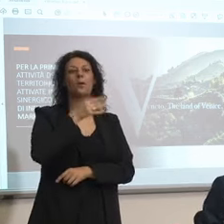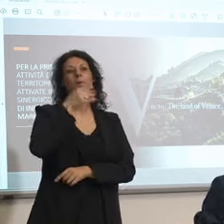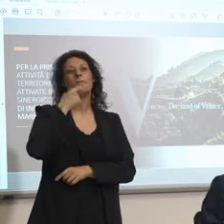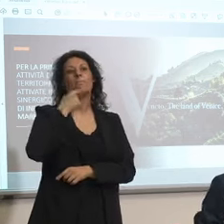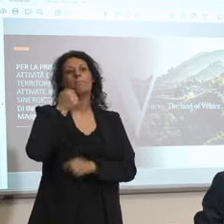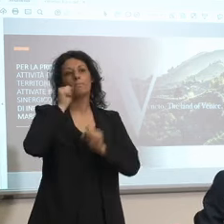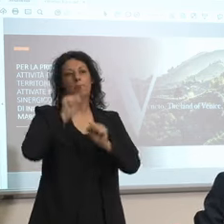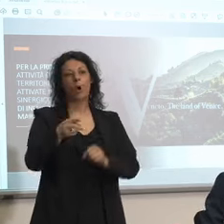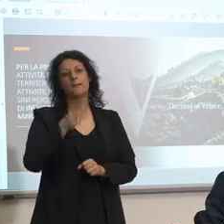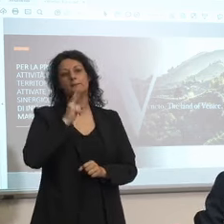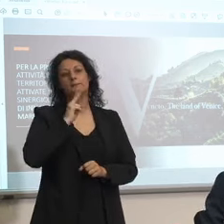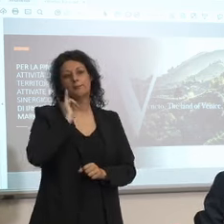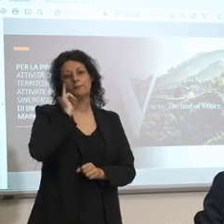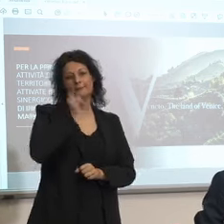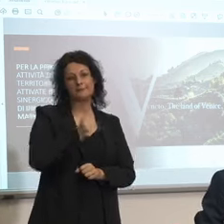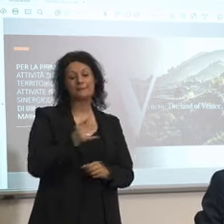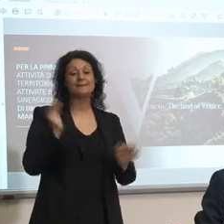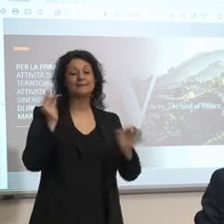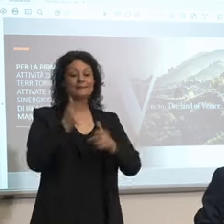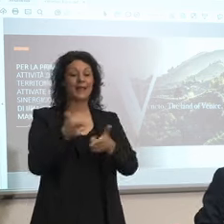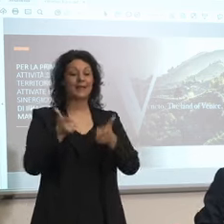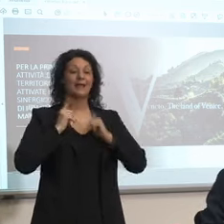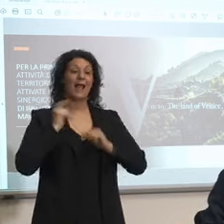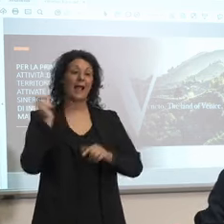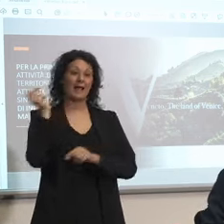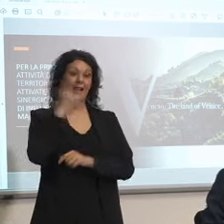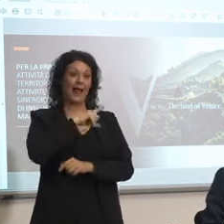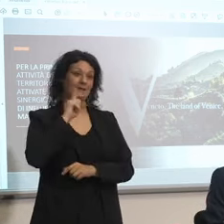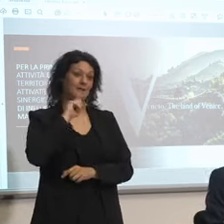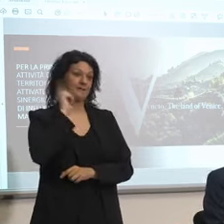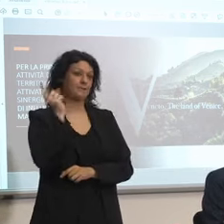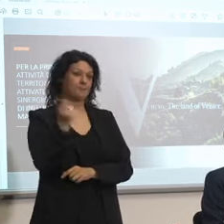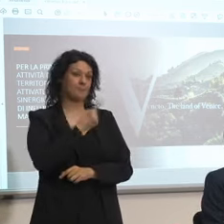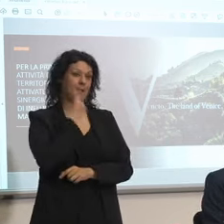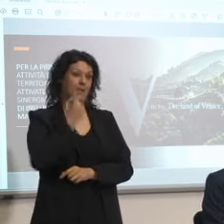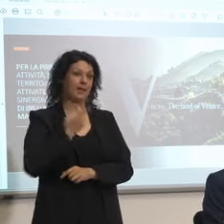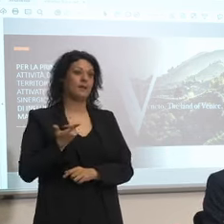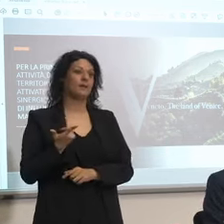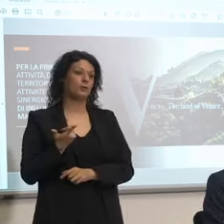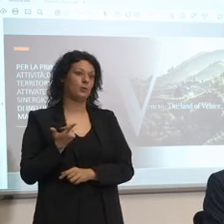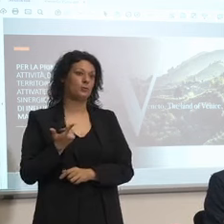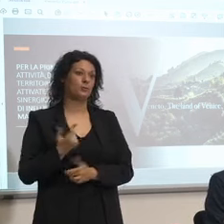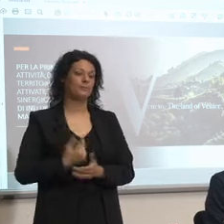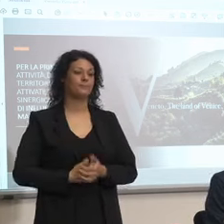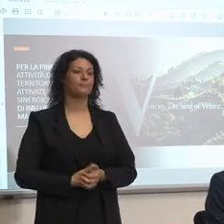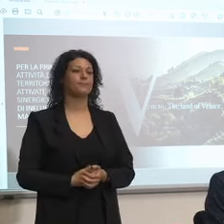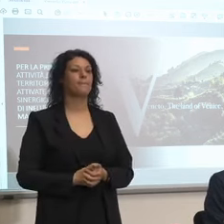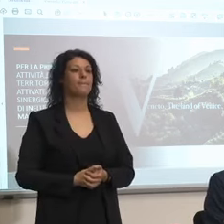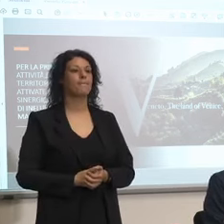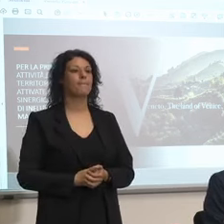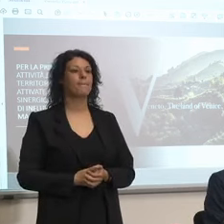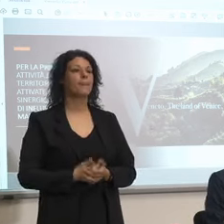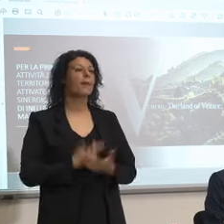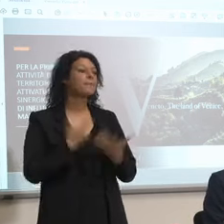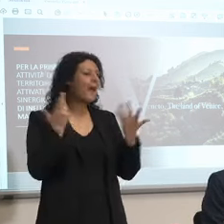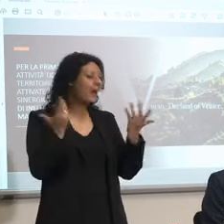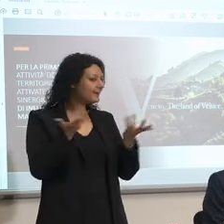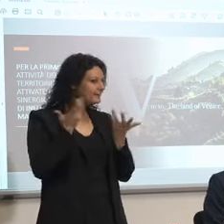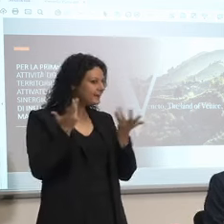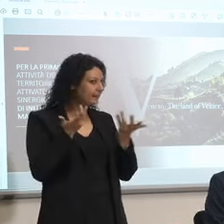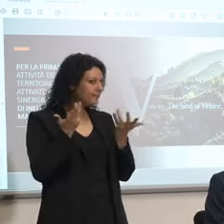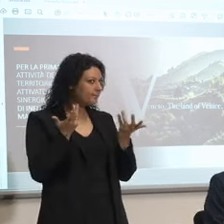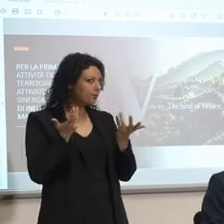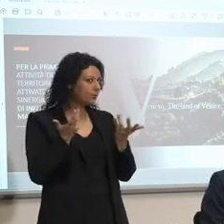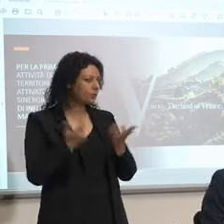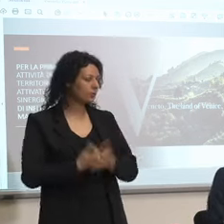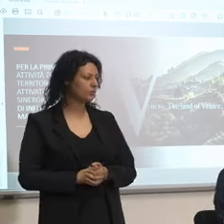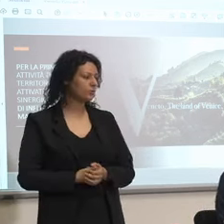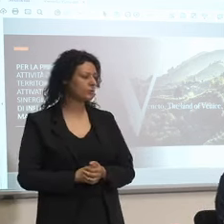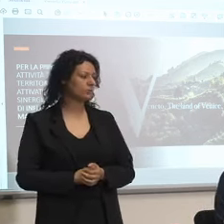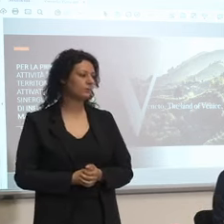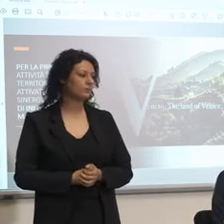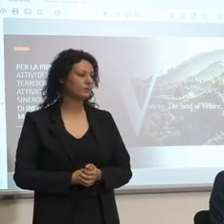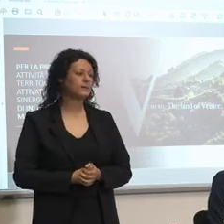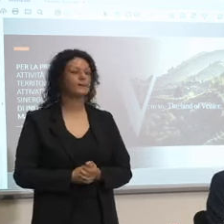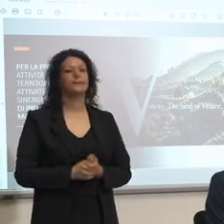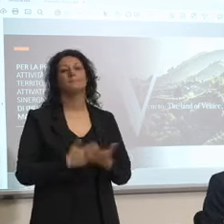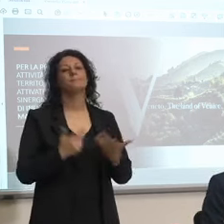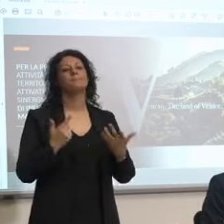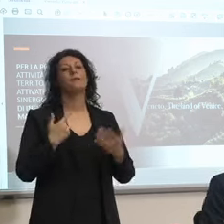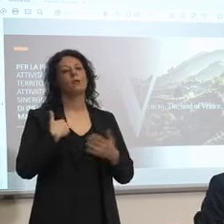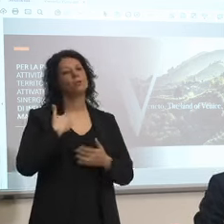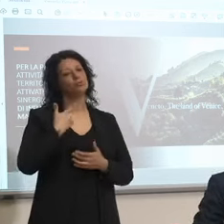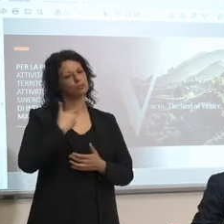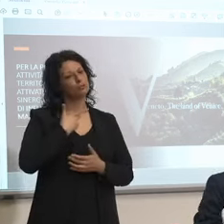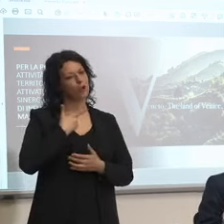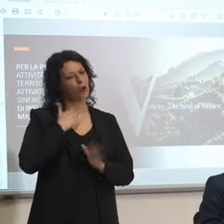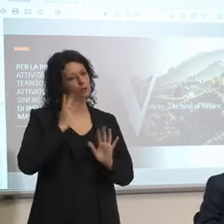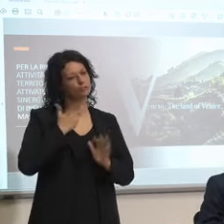meglio se bisogna pagarlo eh beh non fatemi fare gli esempi io gli ho gli esempi in testa ma se cito dove portarli dopo si arrabbiano tutti gli